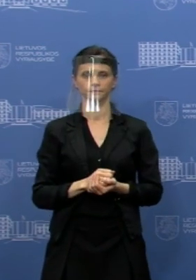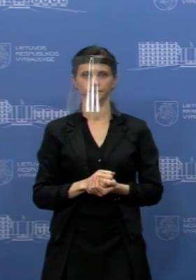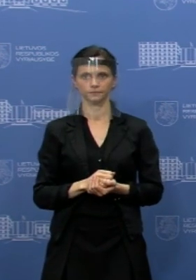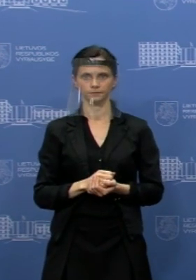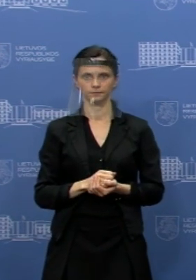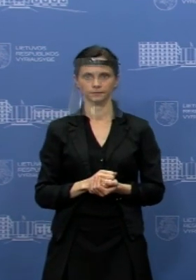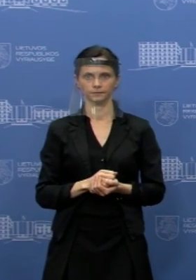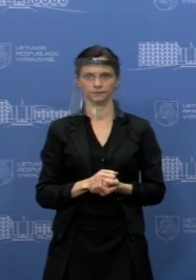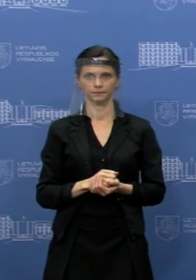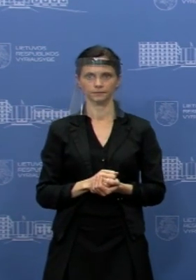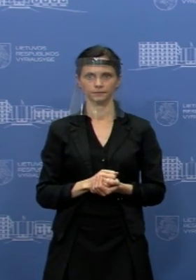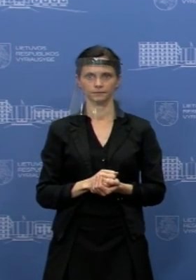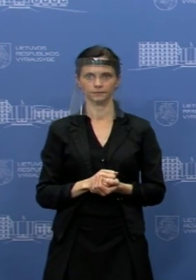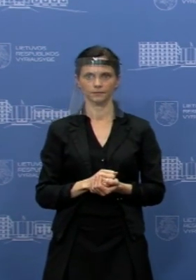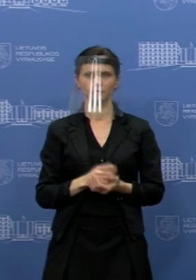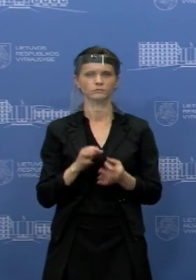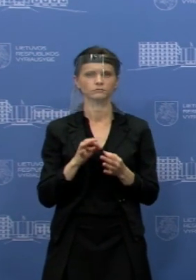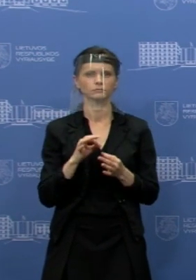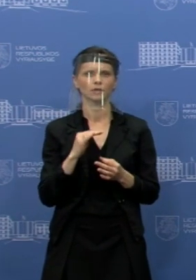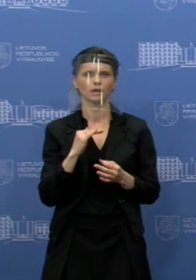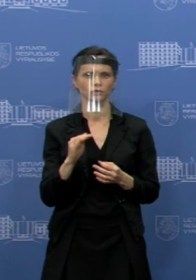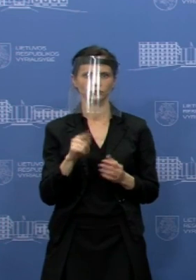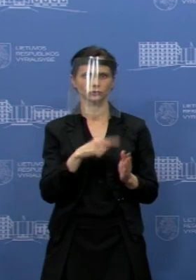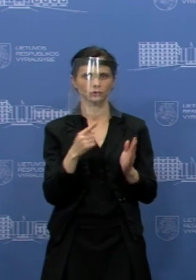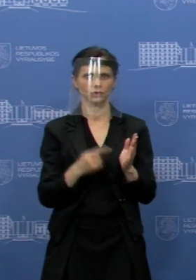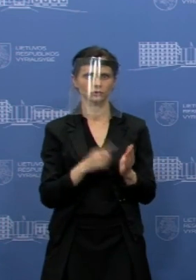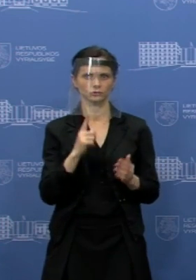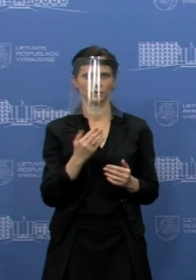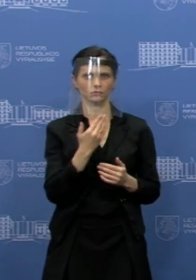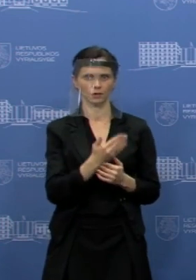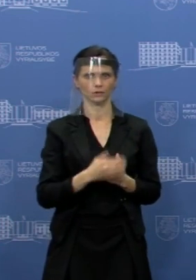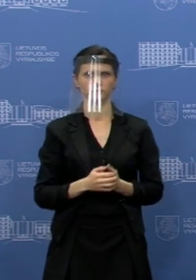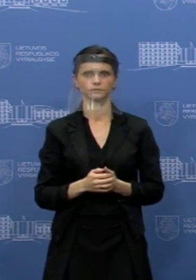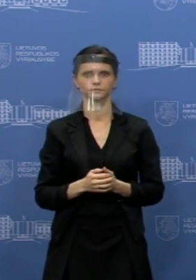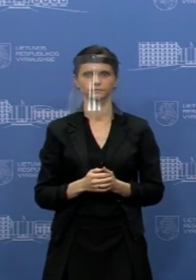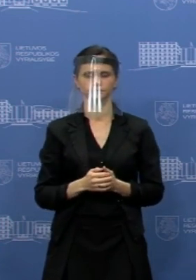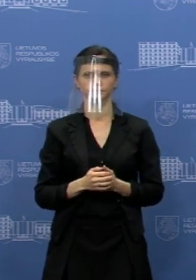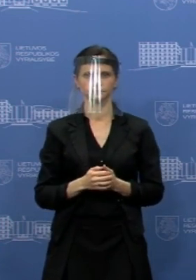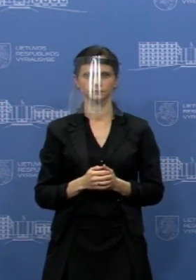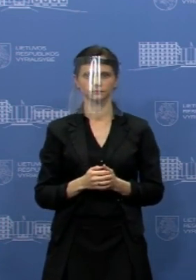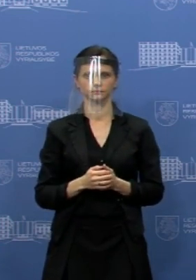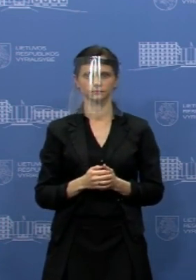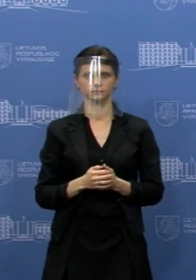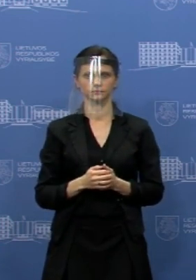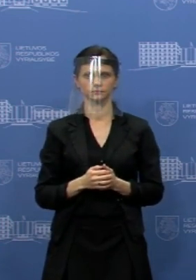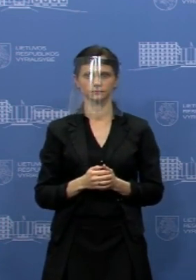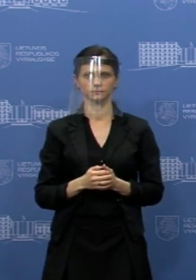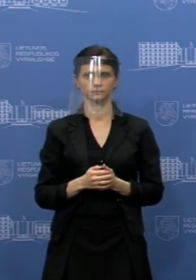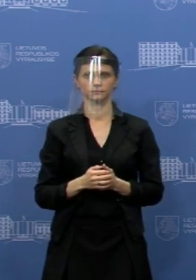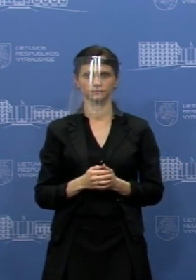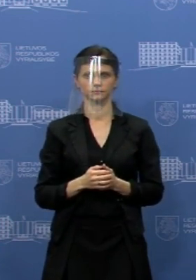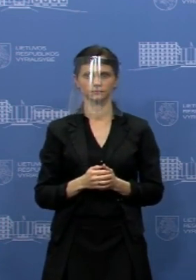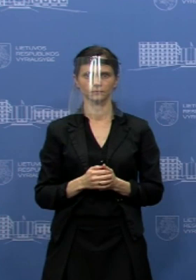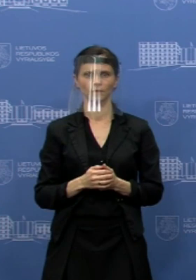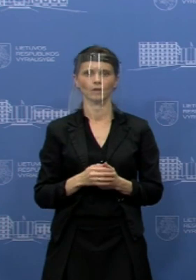Taip, ministrė, dar toks konkretus klausimas, premjerų ir klausiu, sakė, jūs galėsit patikslinti, kokios yra, ar yra numatytos kažkokios tiksliai